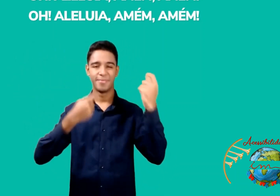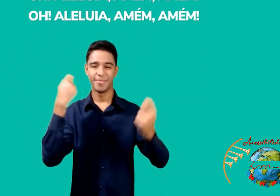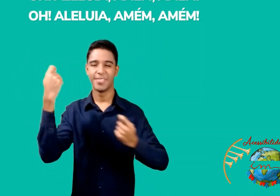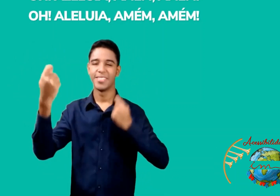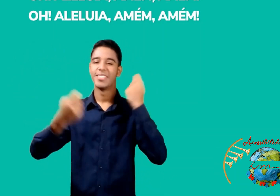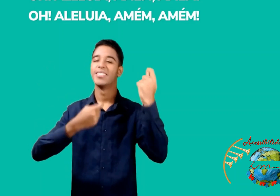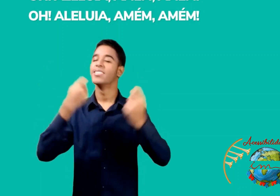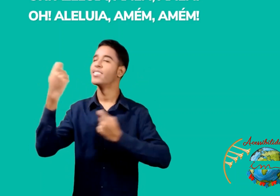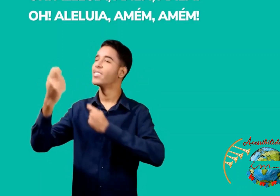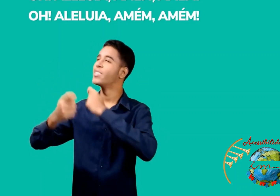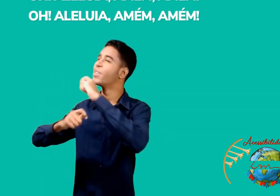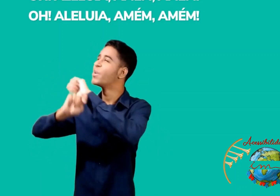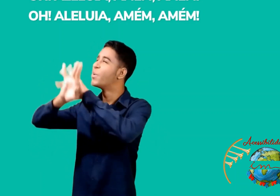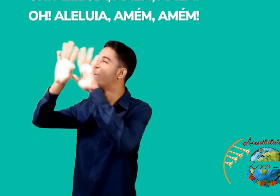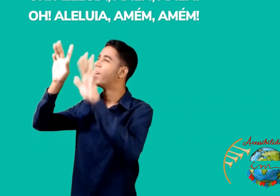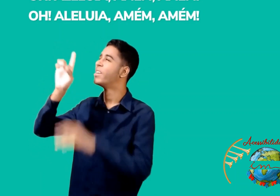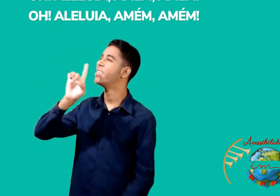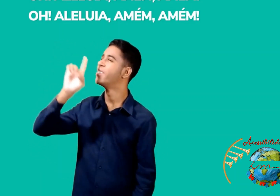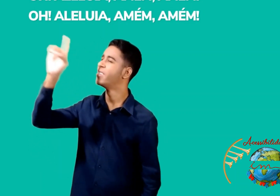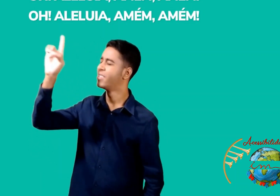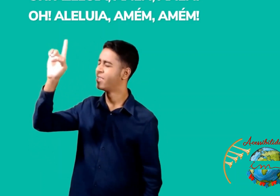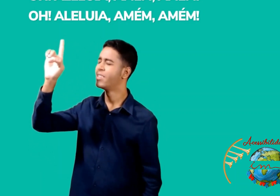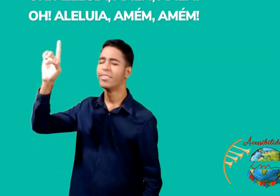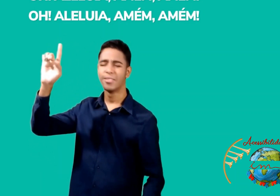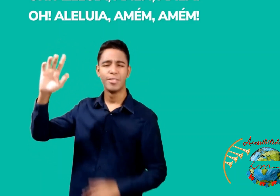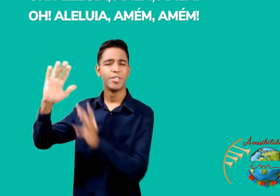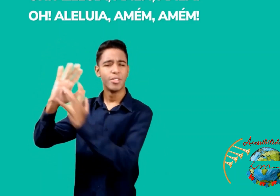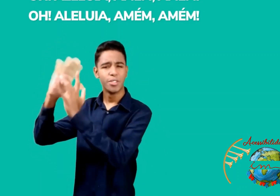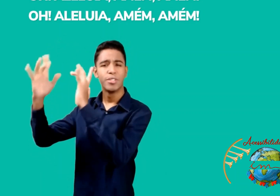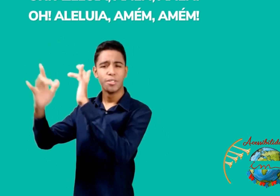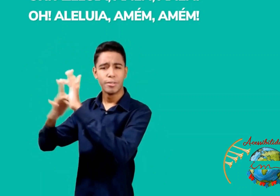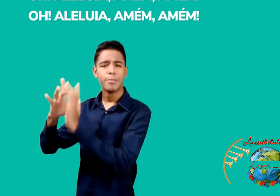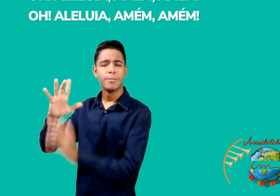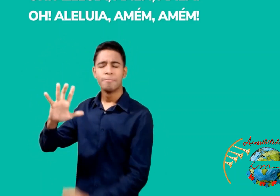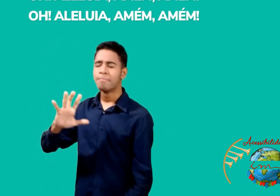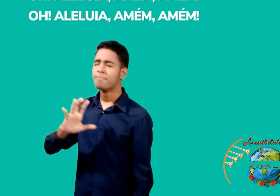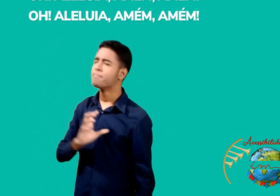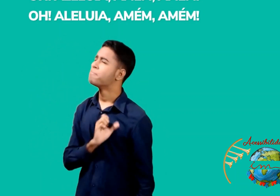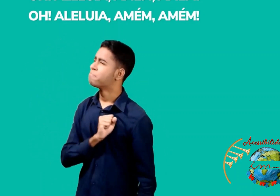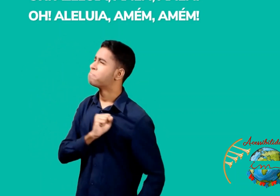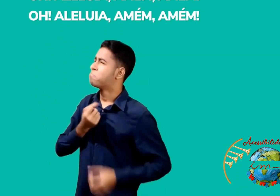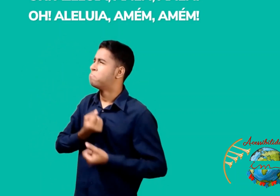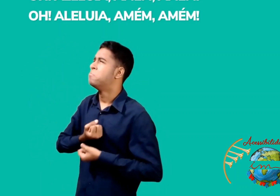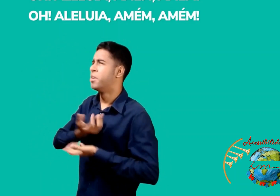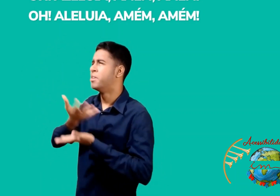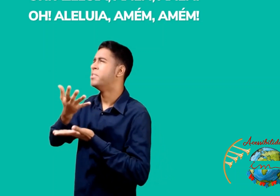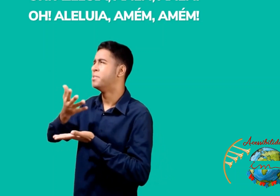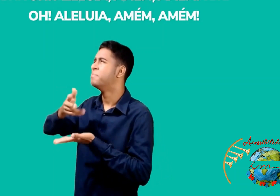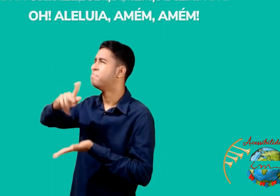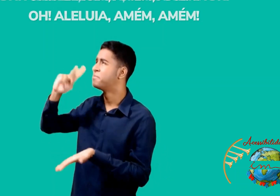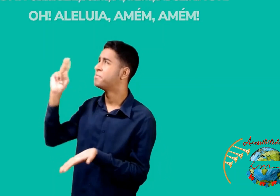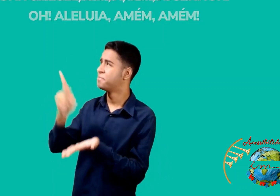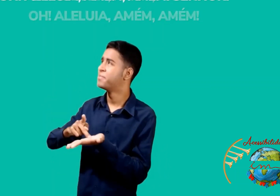aleluia, amém, amém Oh